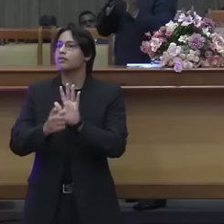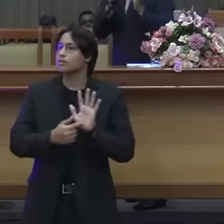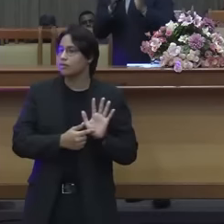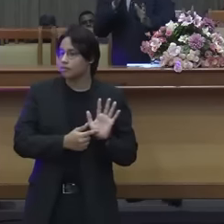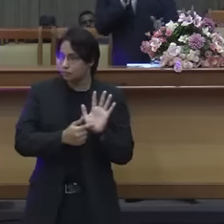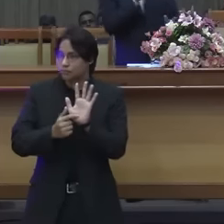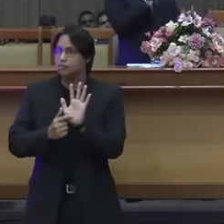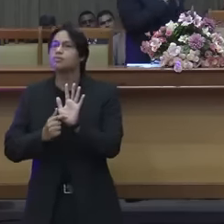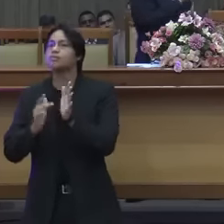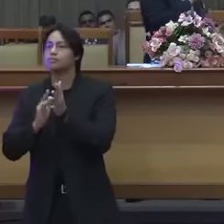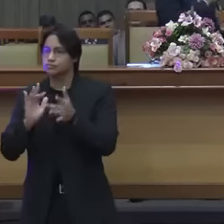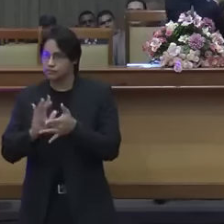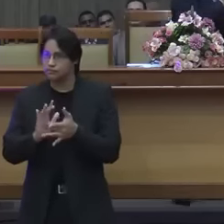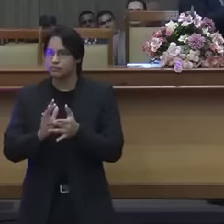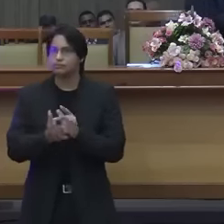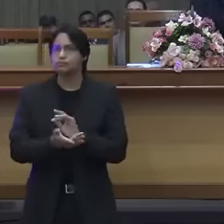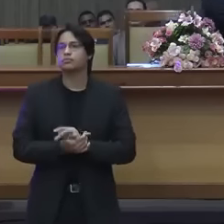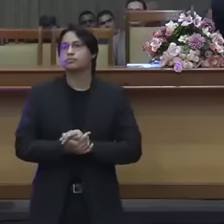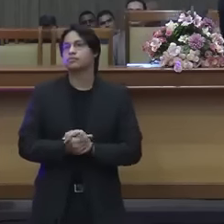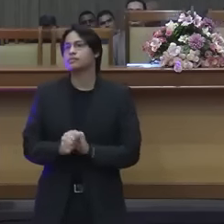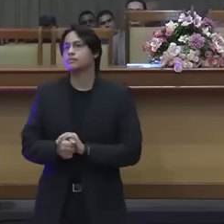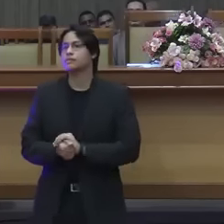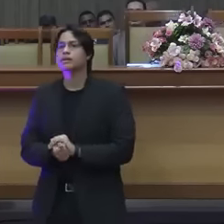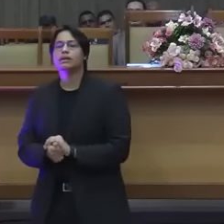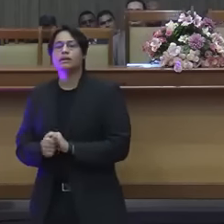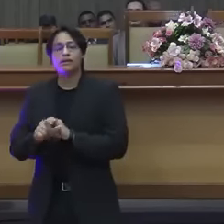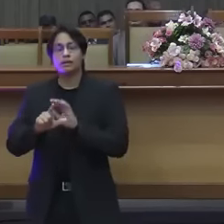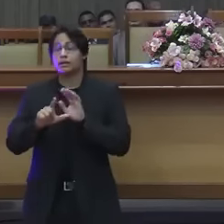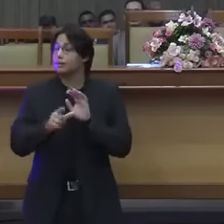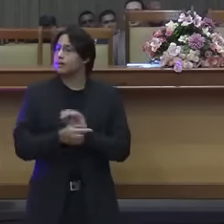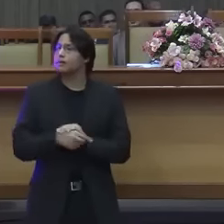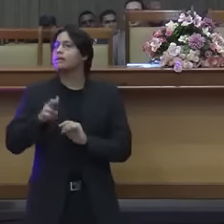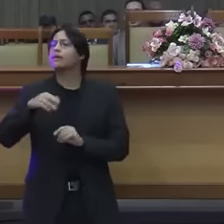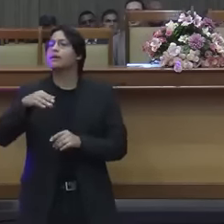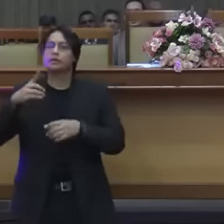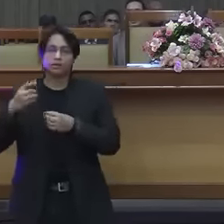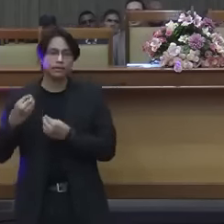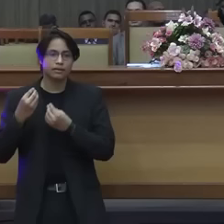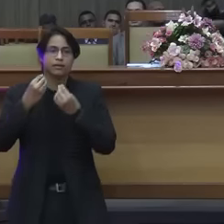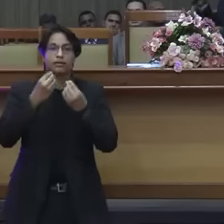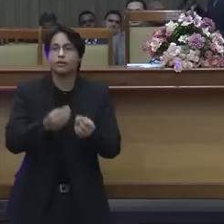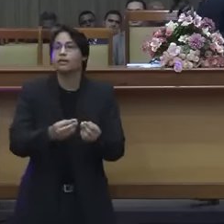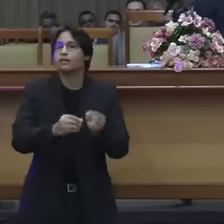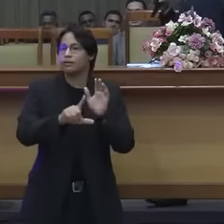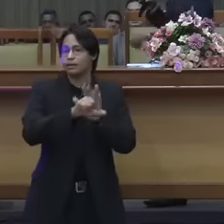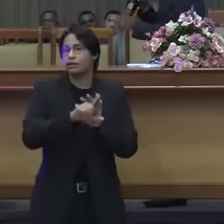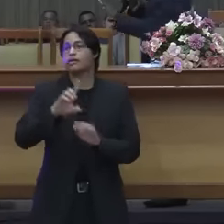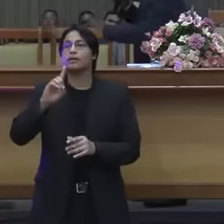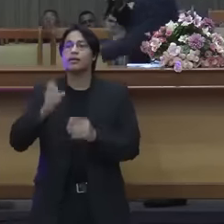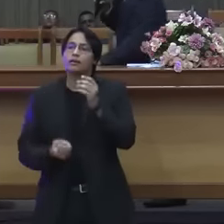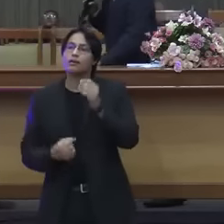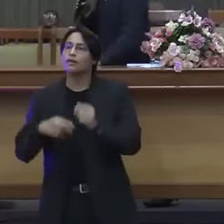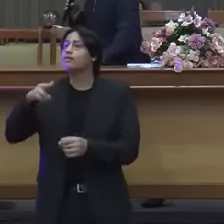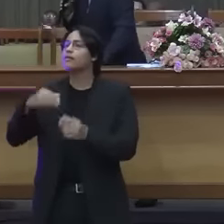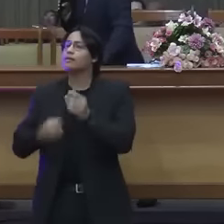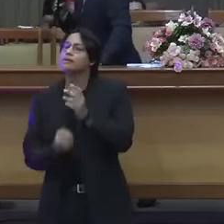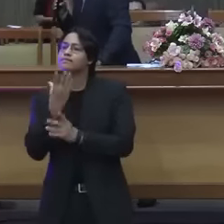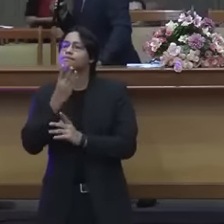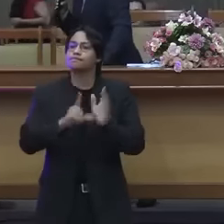,17, a lei foi dada por? Mas quem foi que deu a lei para Moisés?